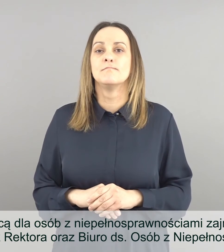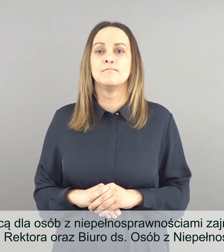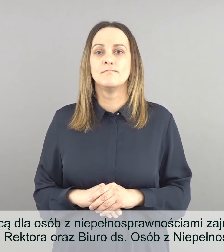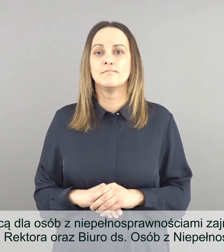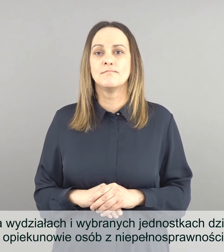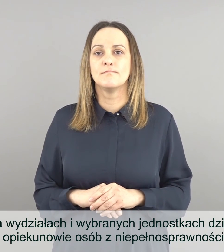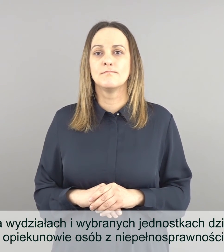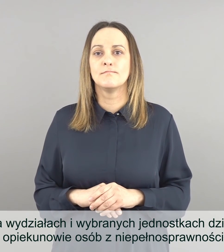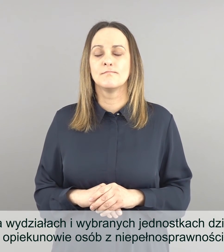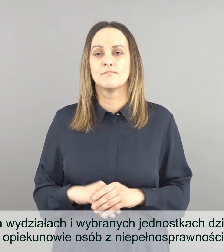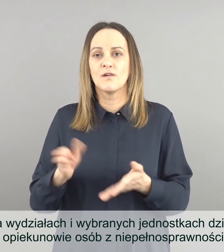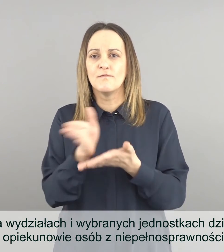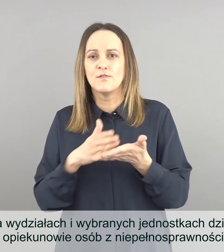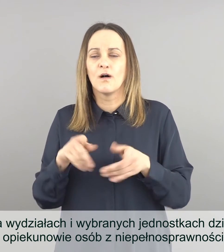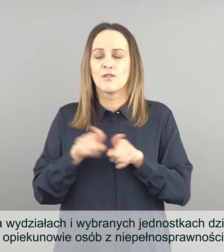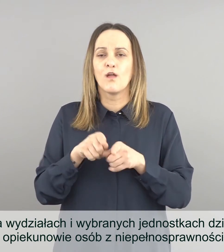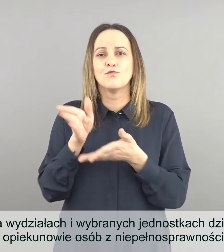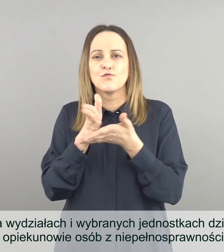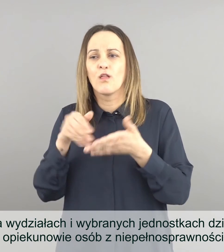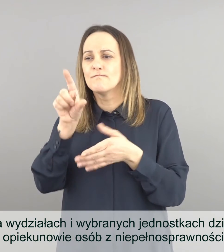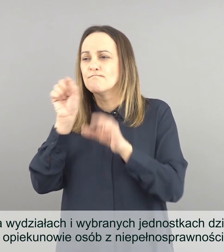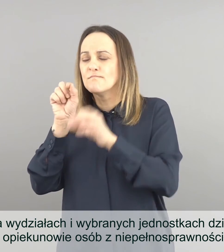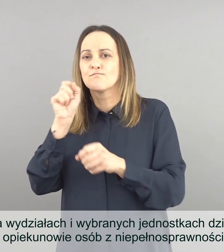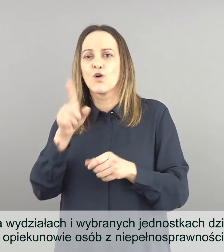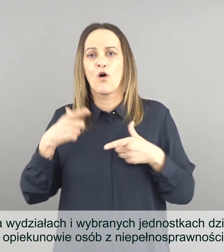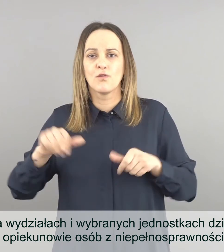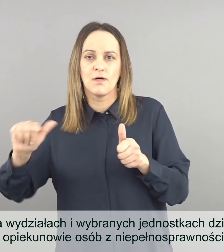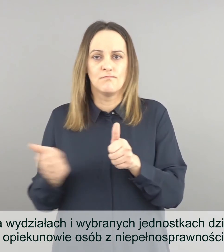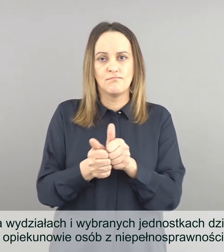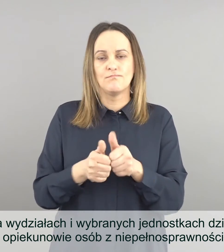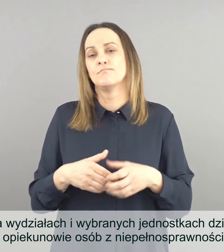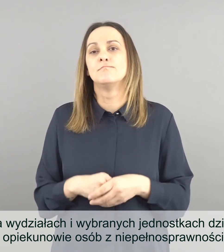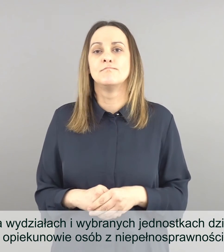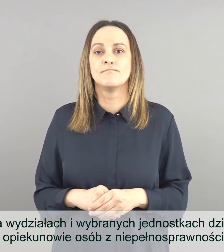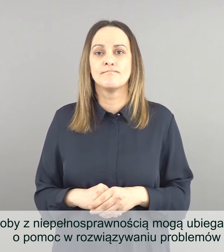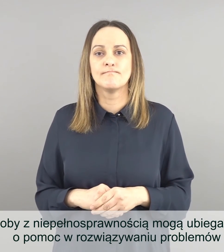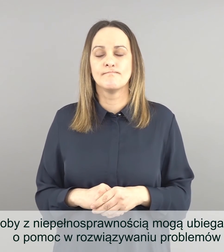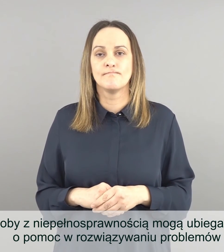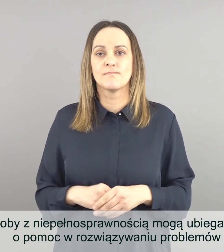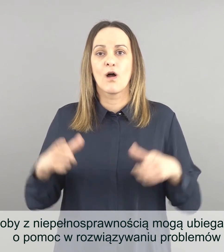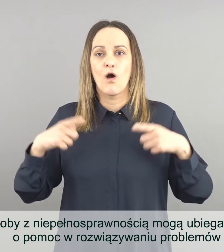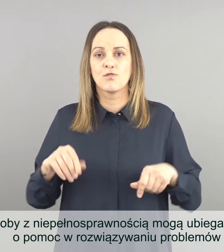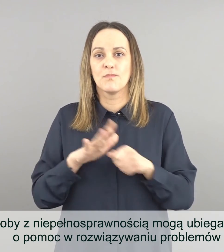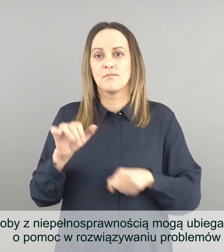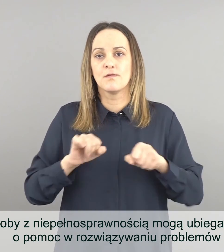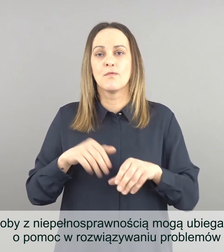Na wydziałach i w wybranych jednostkach działają opiekunowie osób z niepełnosprawnością. Osoby z